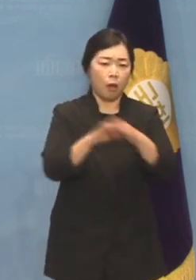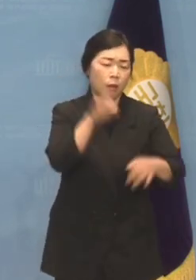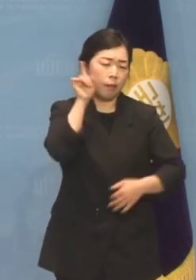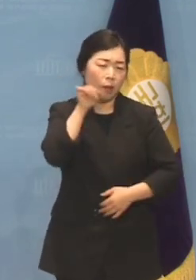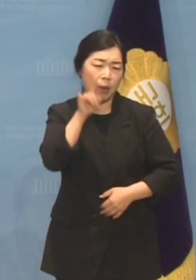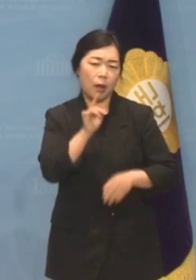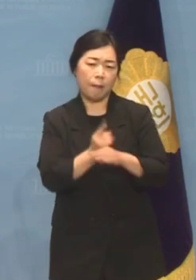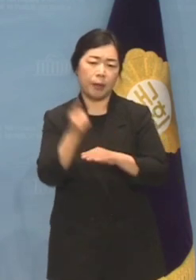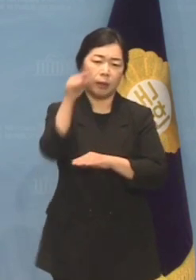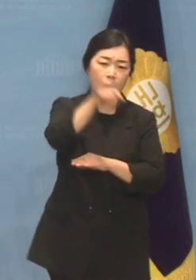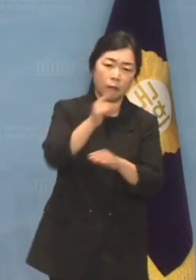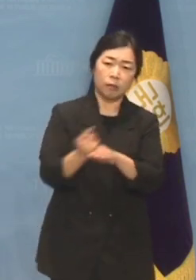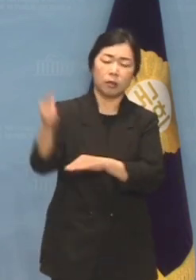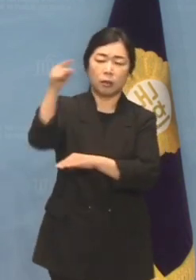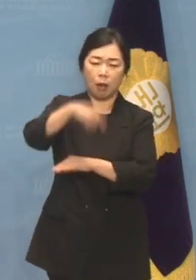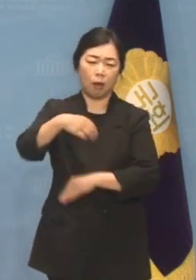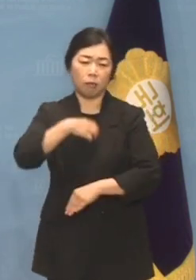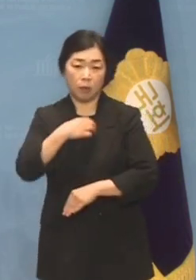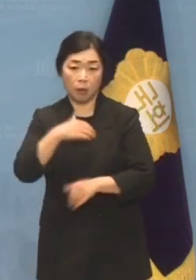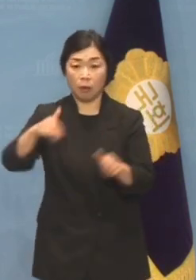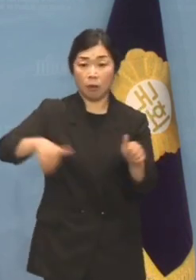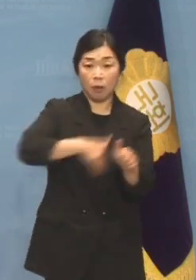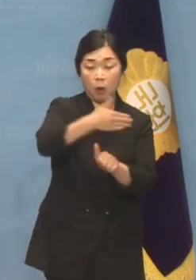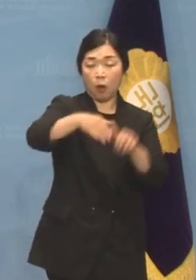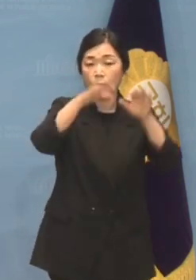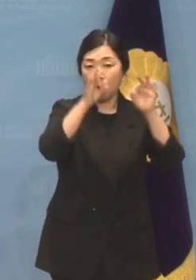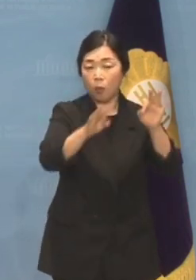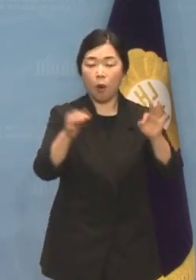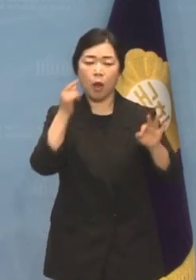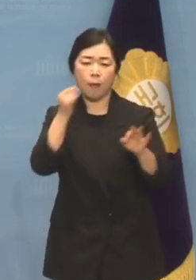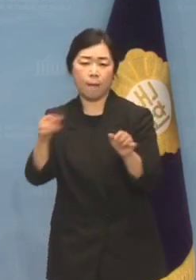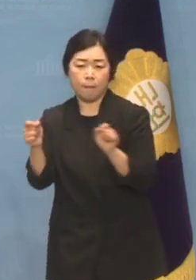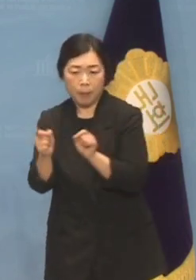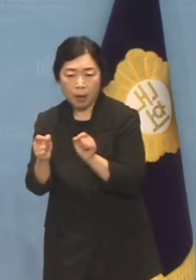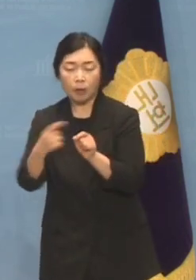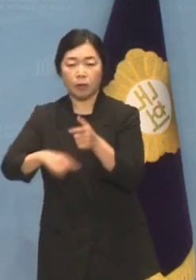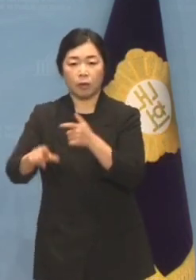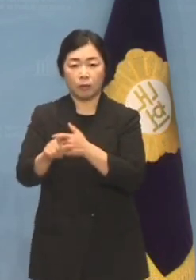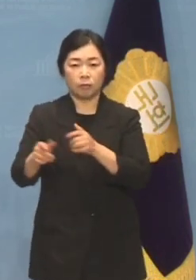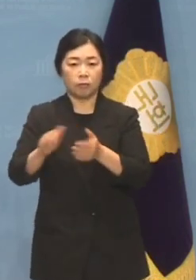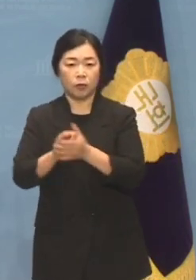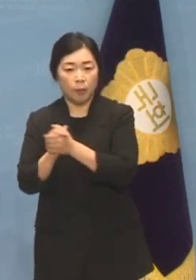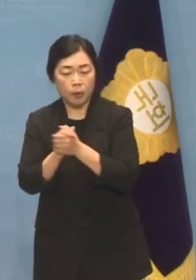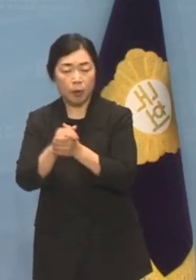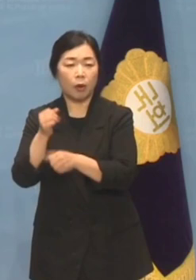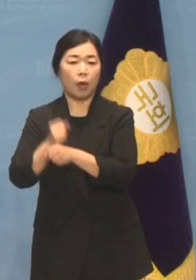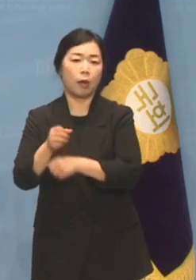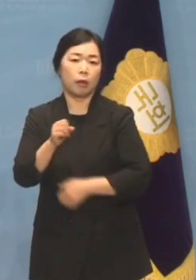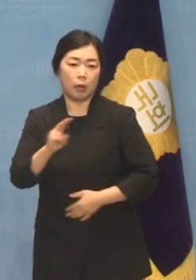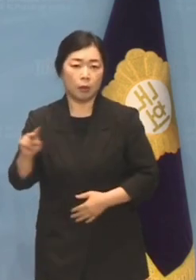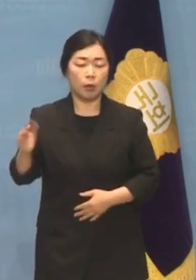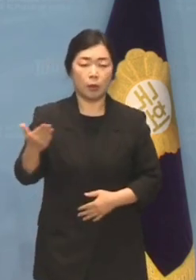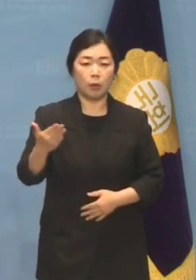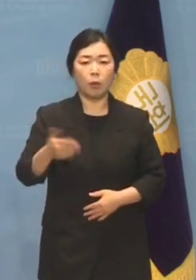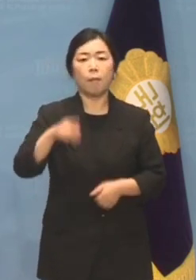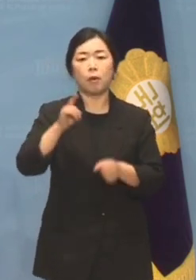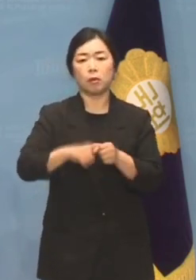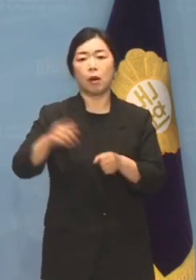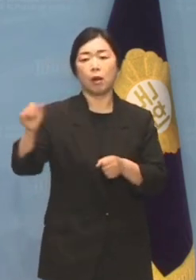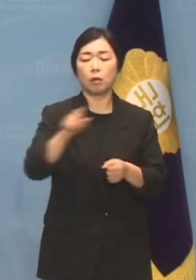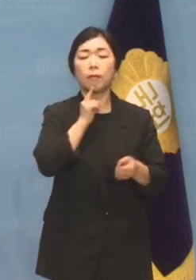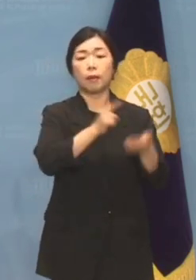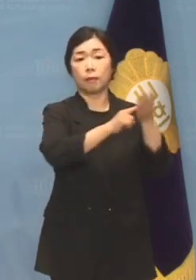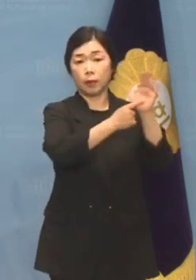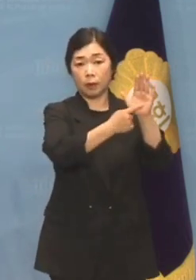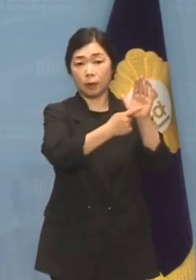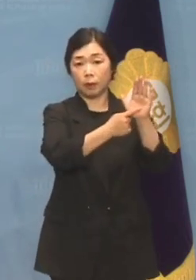감행하는 대한민국의 안보 상황을 고려해 일본과 더욱 적극적으로 협력해 나아가야 한다는 취지입니다.